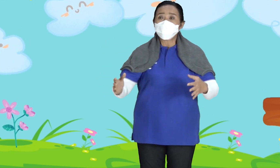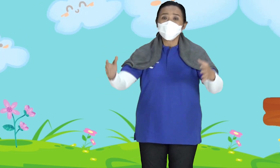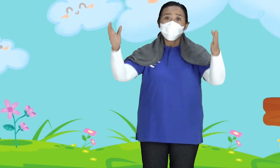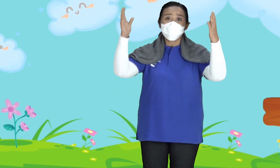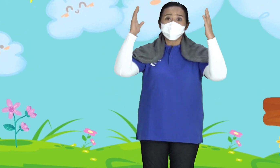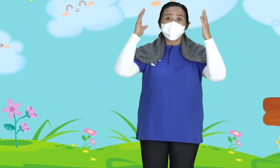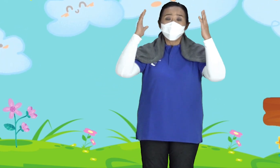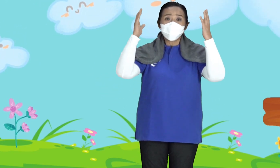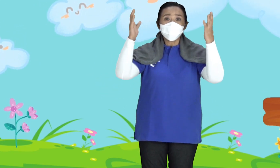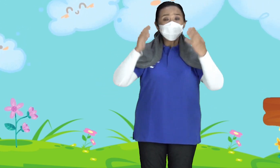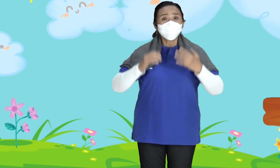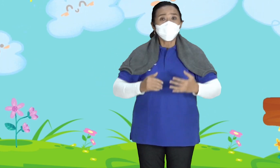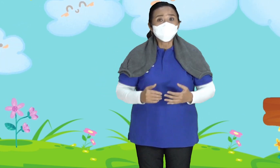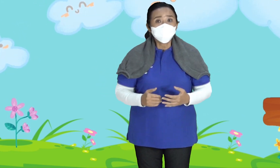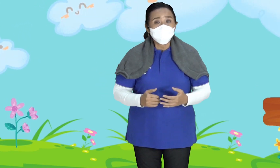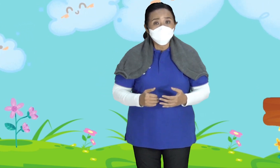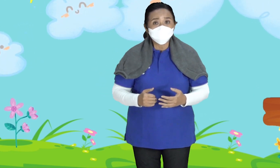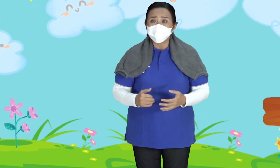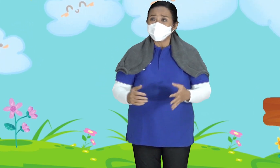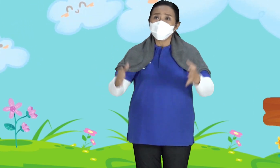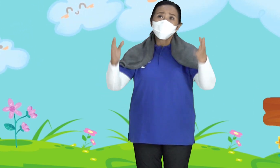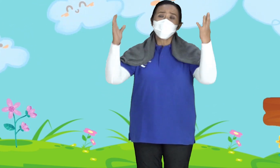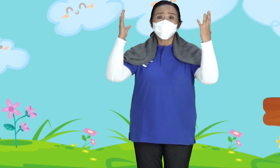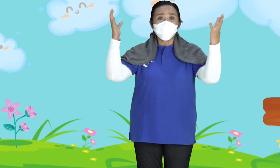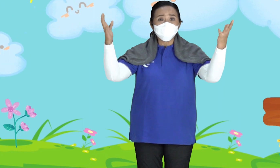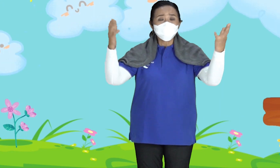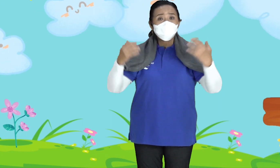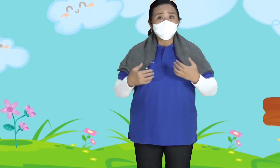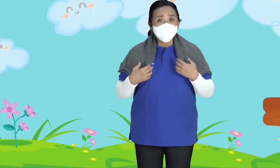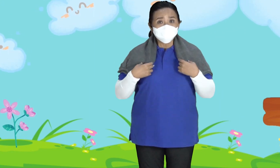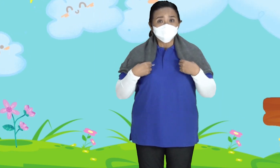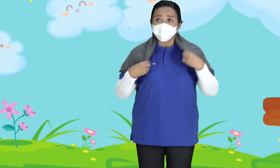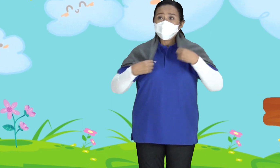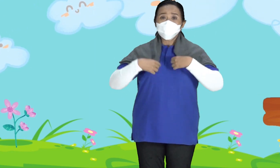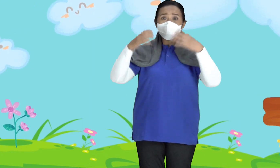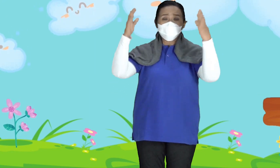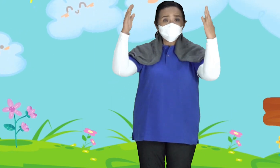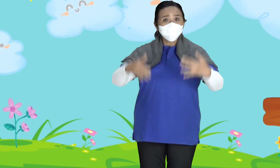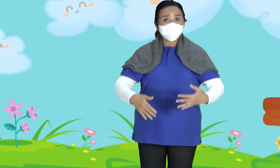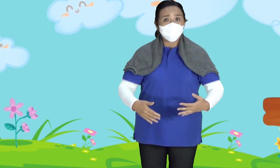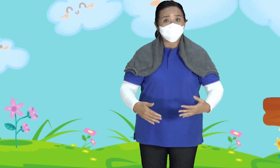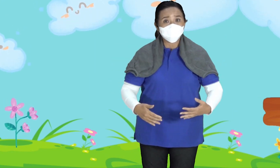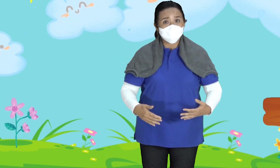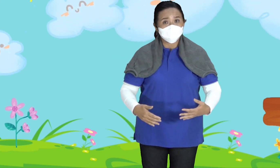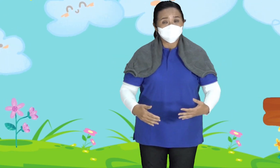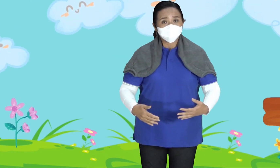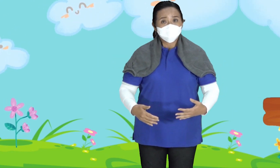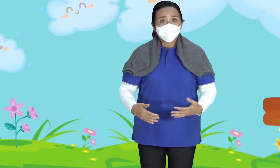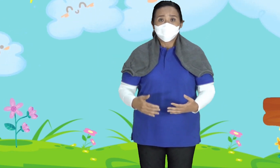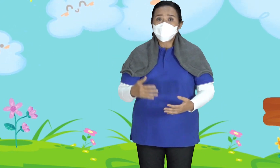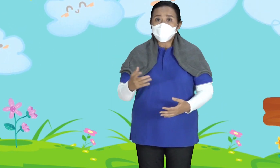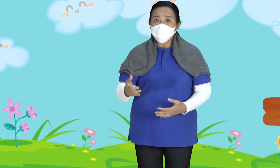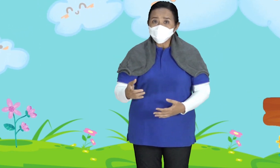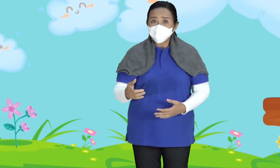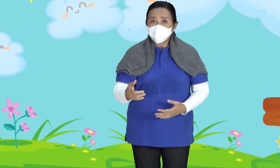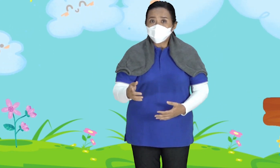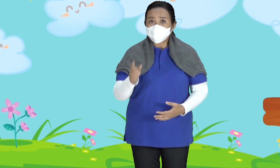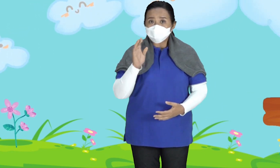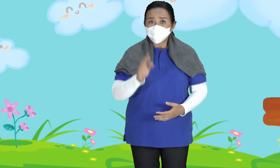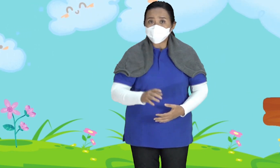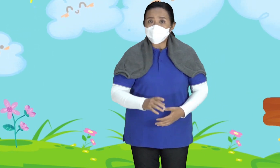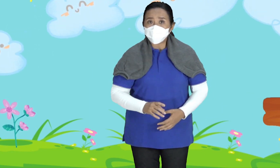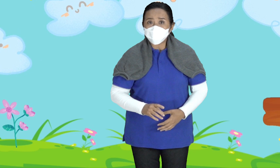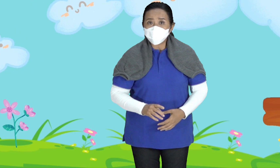Karena dia Dipimpin oleh Tuhan Dia punya Tuhan yang hebat Yang sanggup mendatangkan hujan Sedangkan